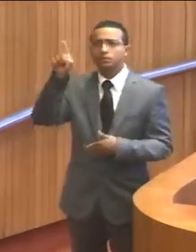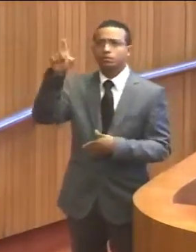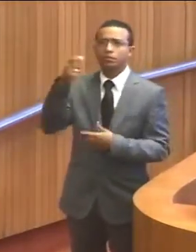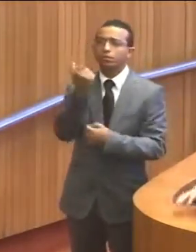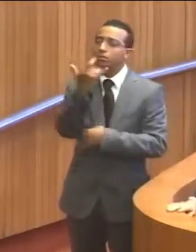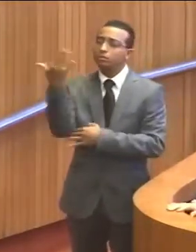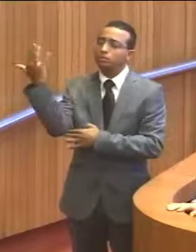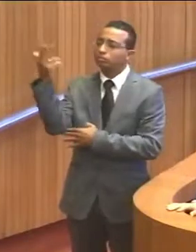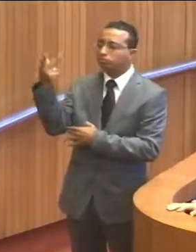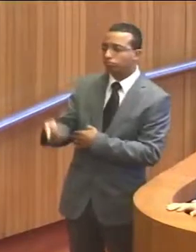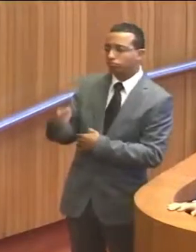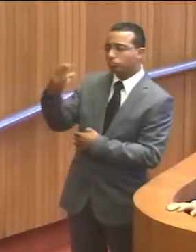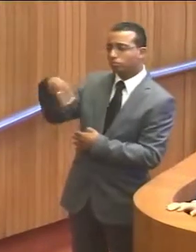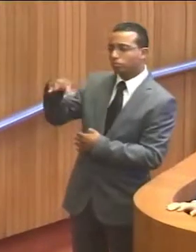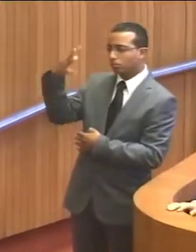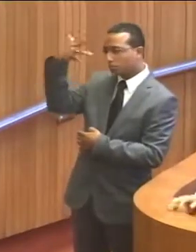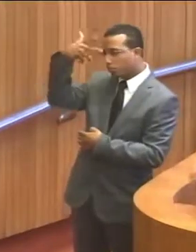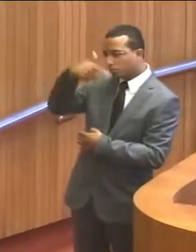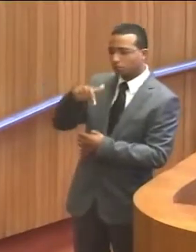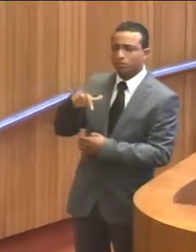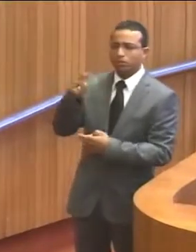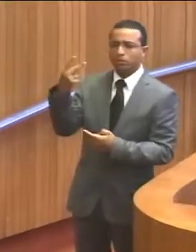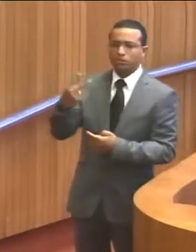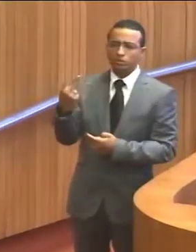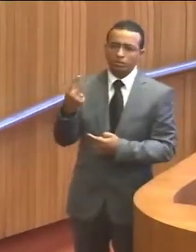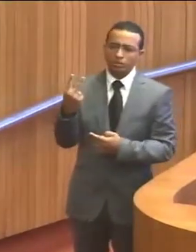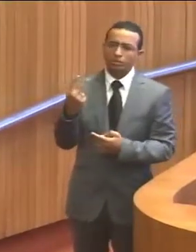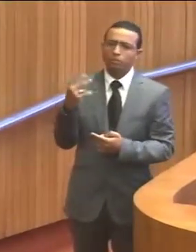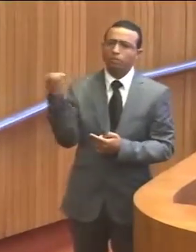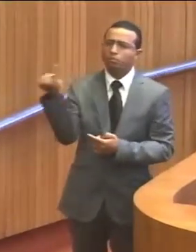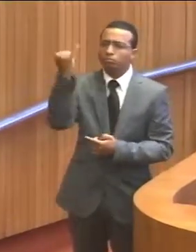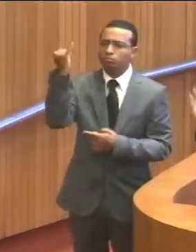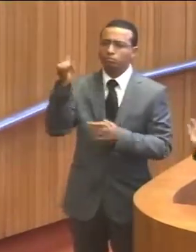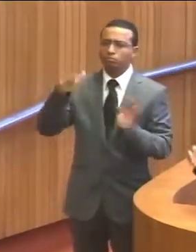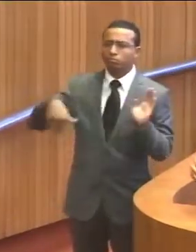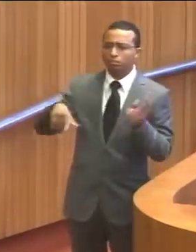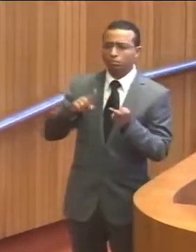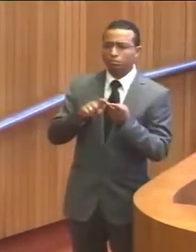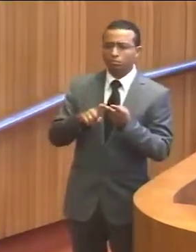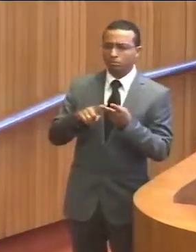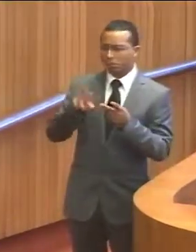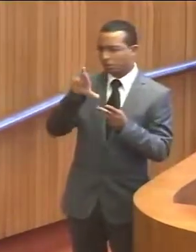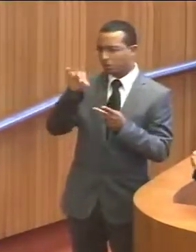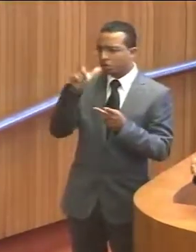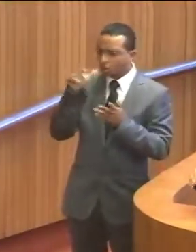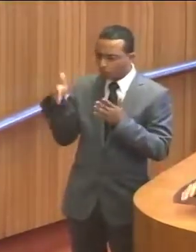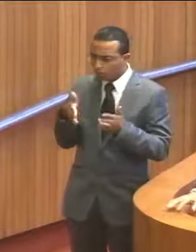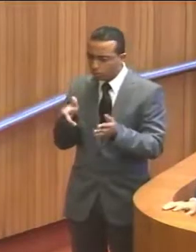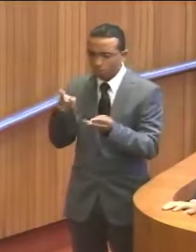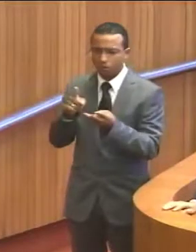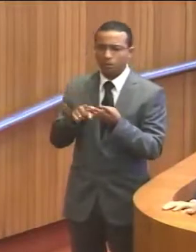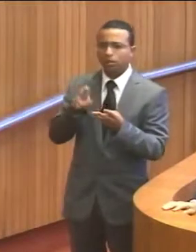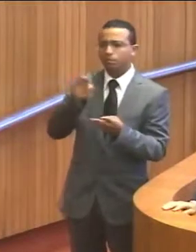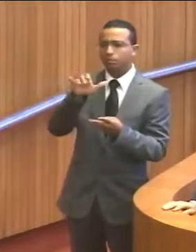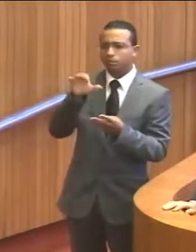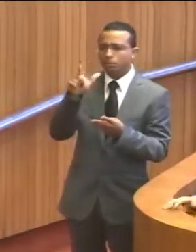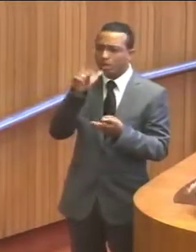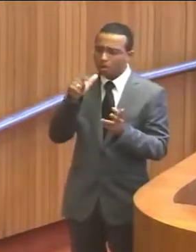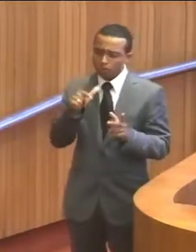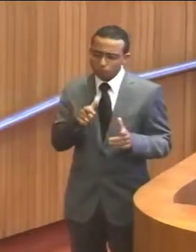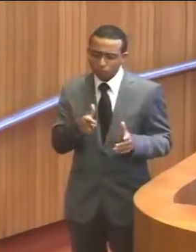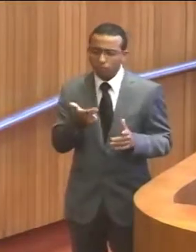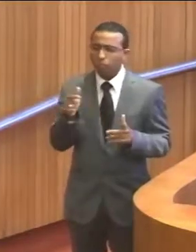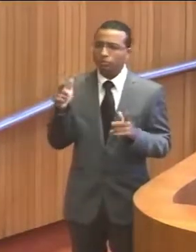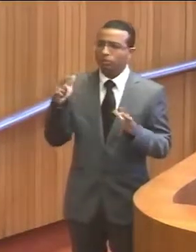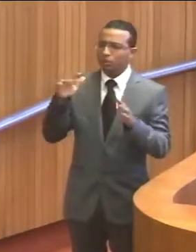abençoada. Segundo o maior litoral, terras férteis, rios, bacias hidrográficas, não falta. Não tem